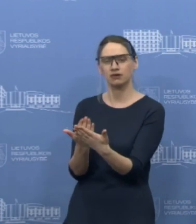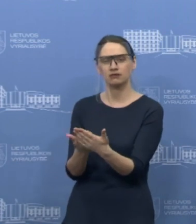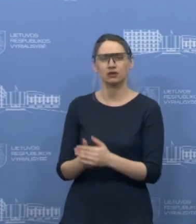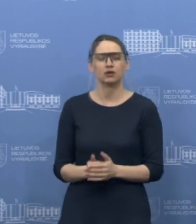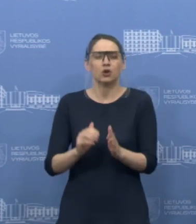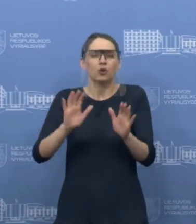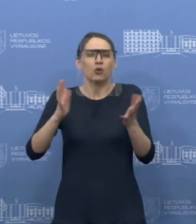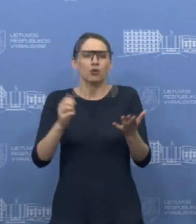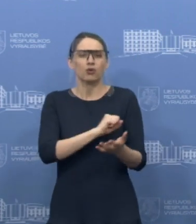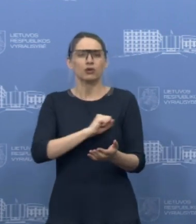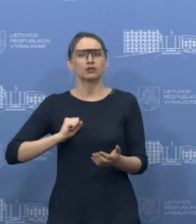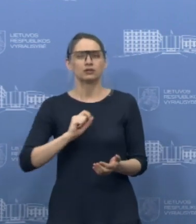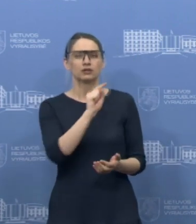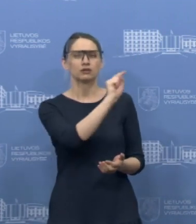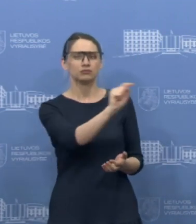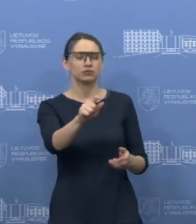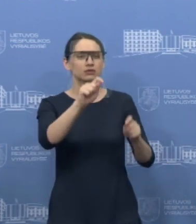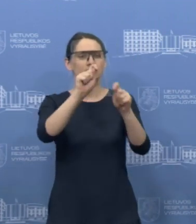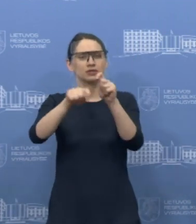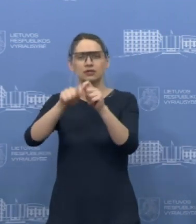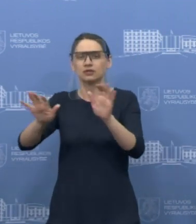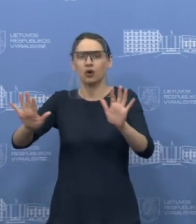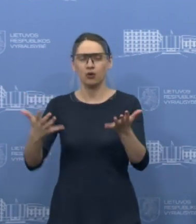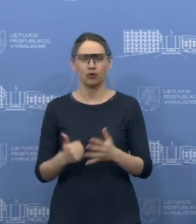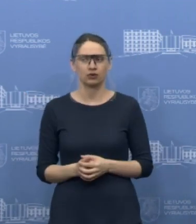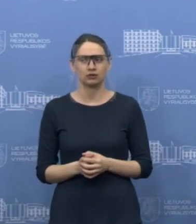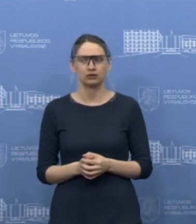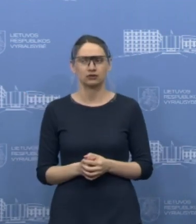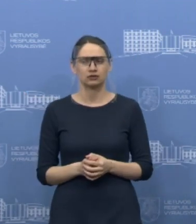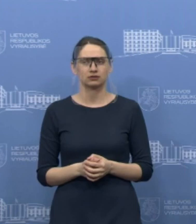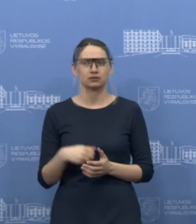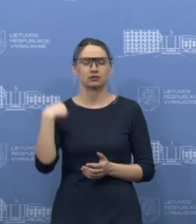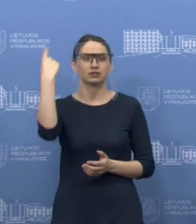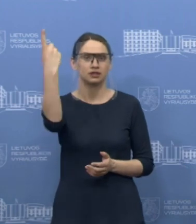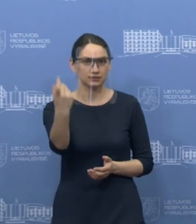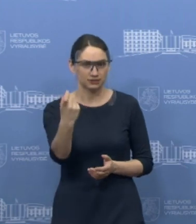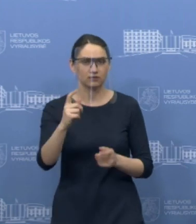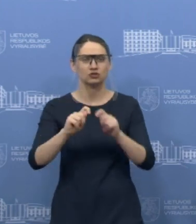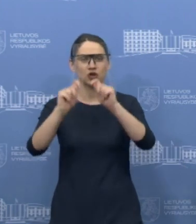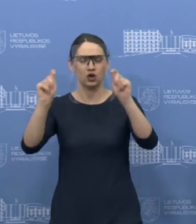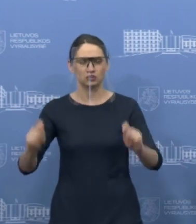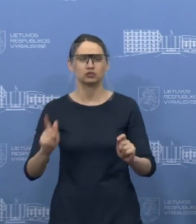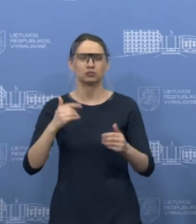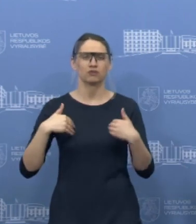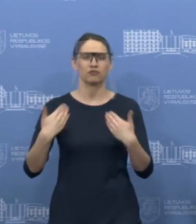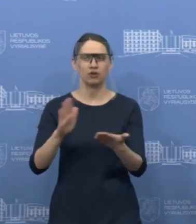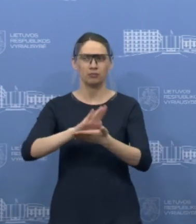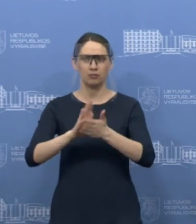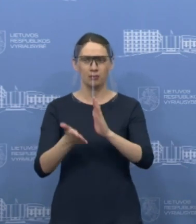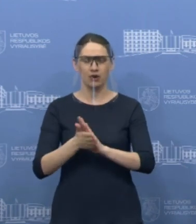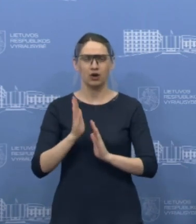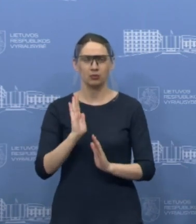dažnai turėtų būti testuojami ir kitos savaitės pradžioje tos rekomendacijos turėtų būti parengtos. Taip pat Sveikatos